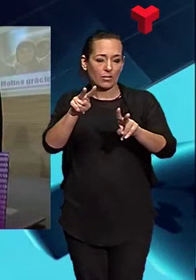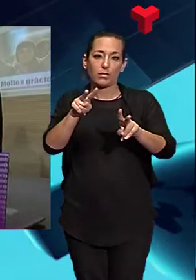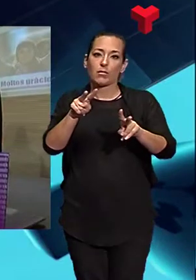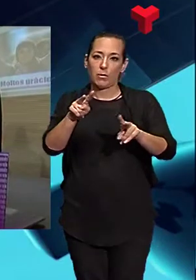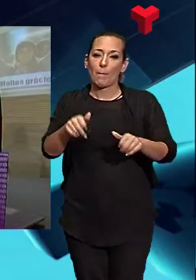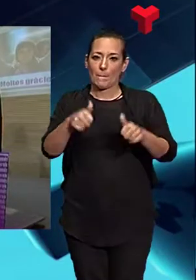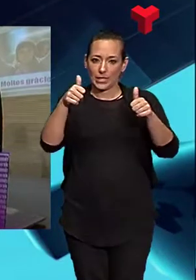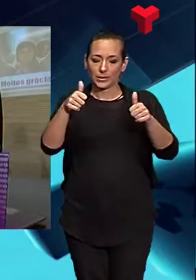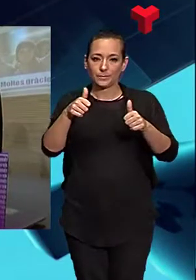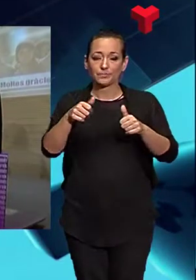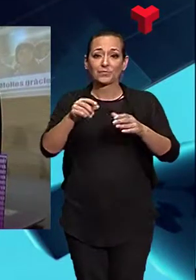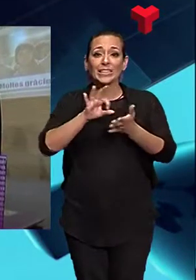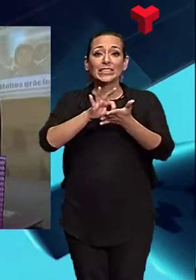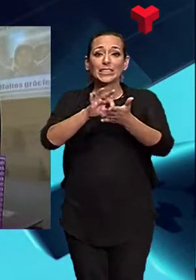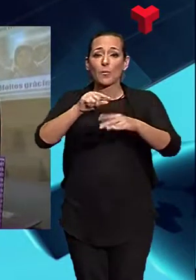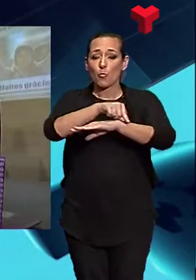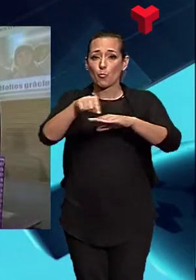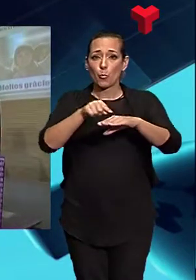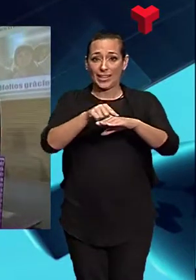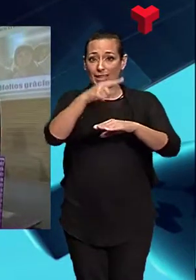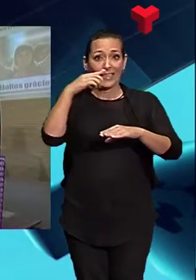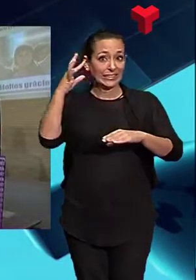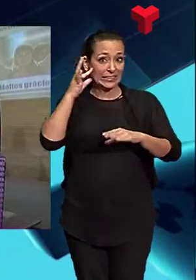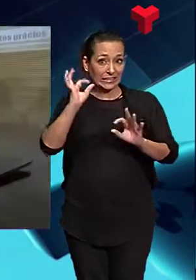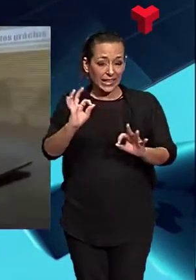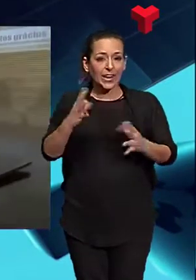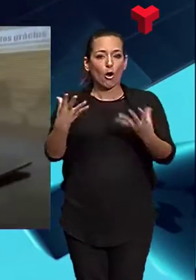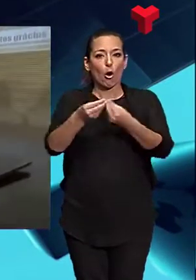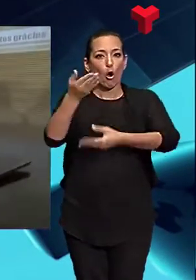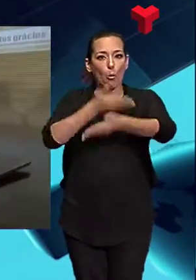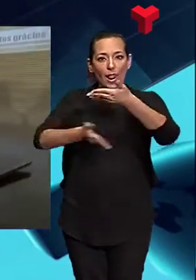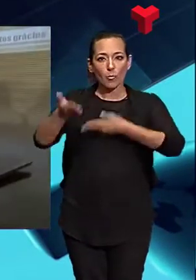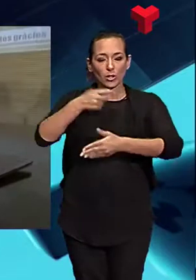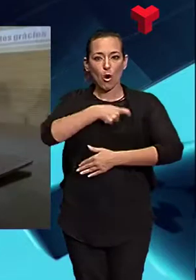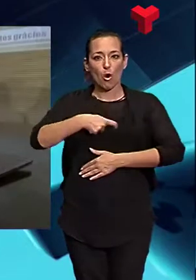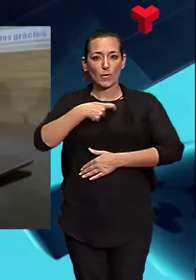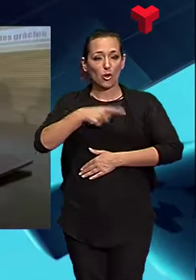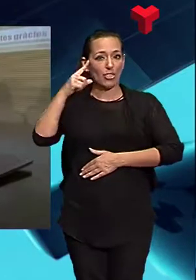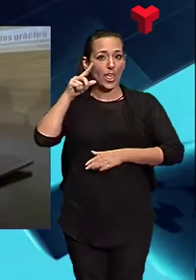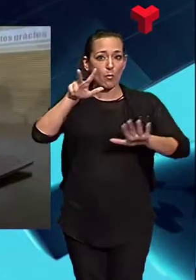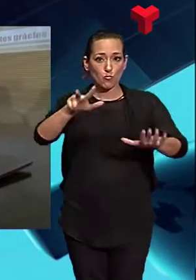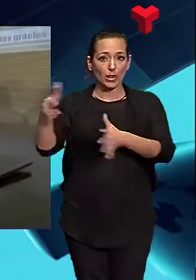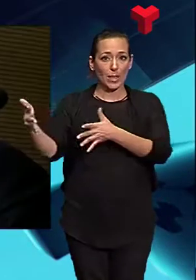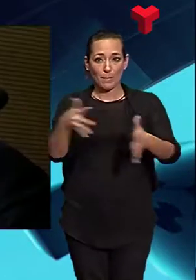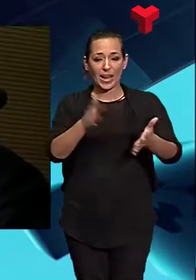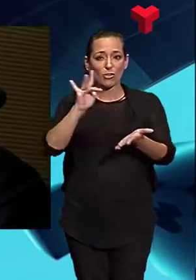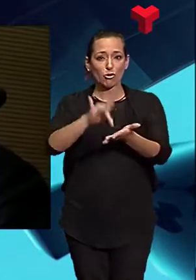El Servei de Polítiques de Gènere, amb la col·laboració de la Comissió del 8 de març, acaba de presentar la campanya de comunicació i el programa